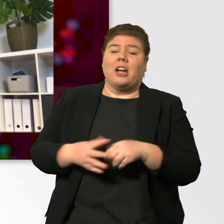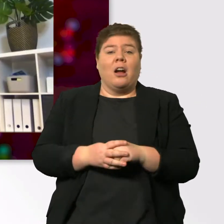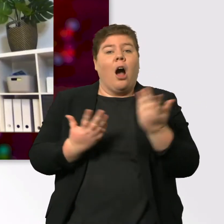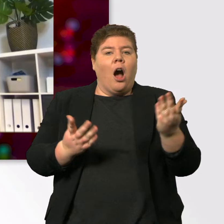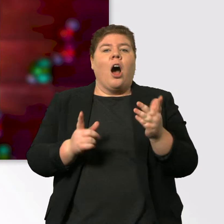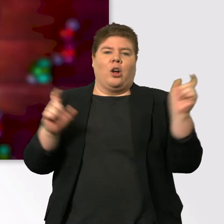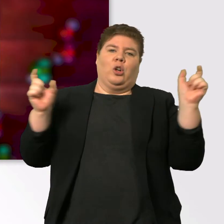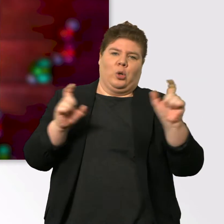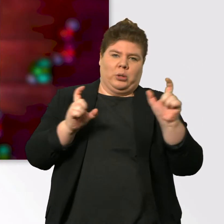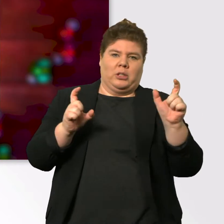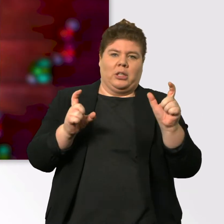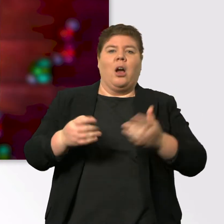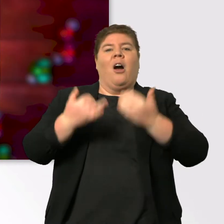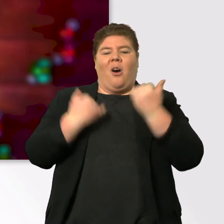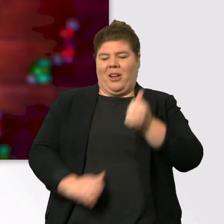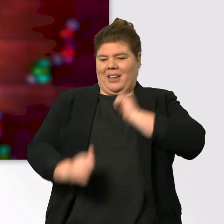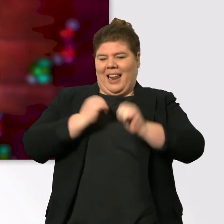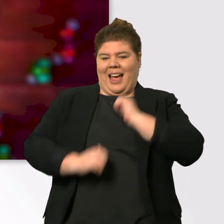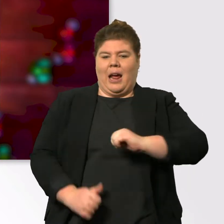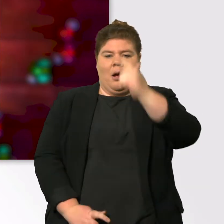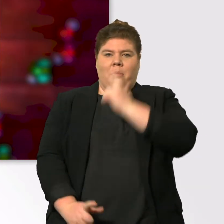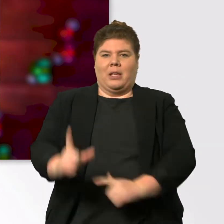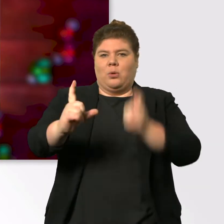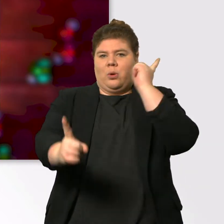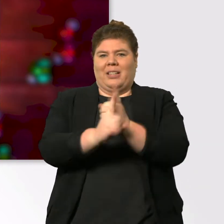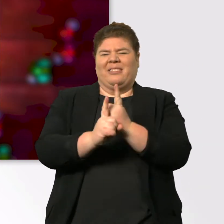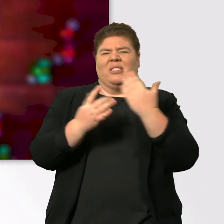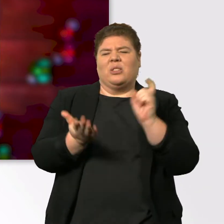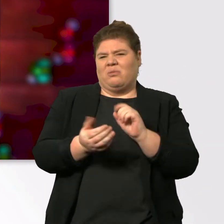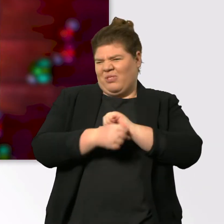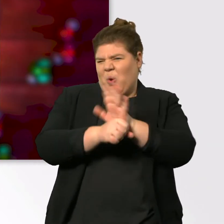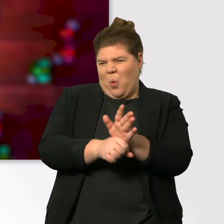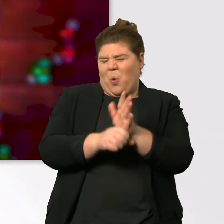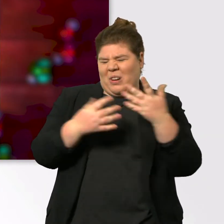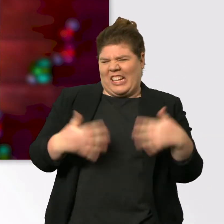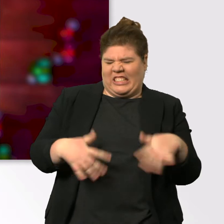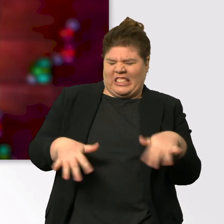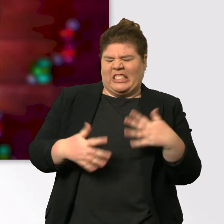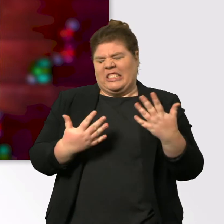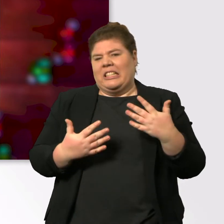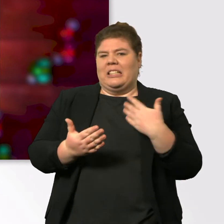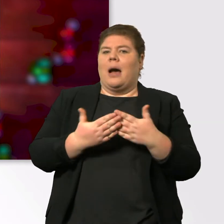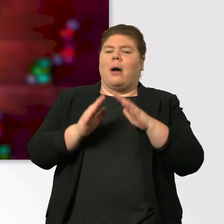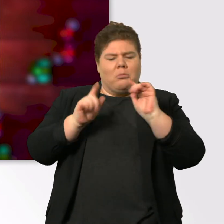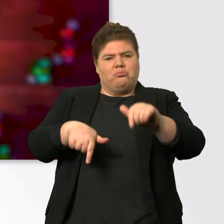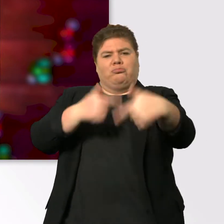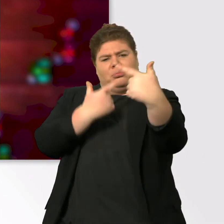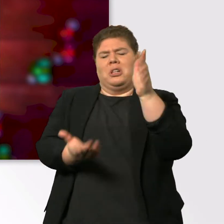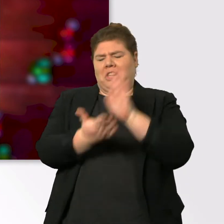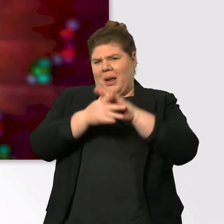Wir treffen uns heute leider nicht persönlich, weil die Corona-Lage ein bisschen heikel ist. Und das funktioniert aber auch per Video super gut, bin ich fest von